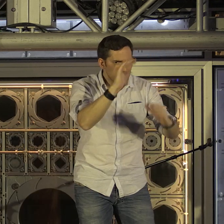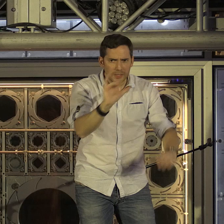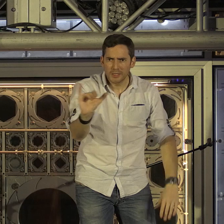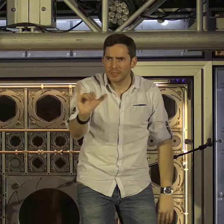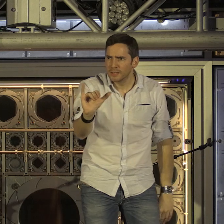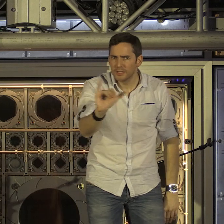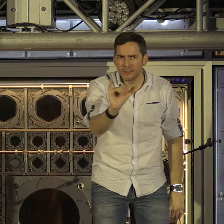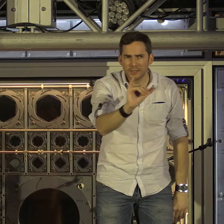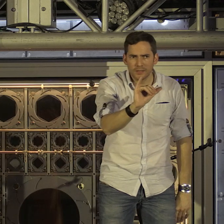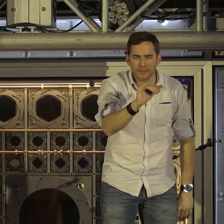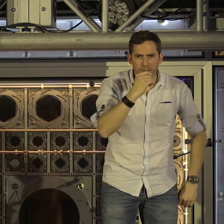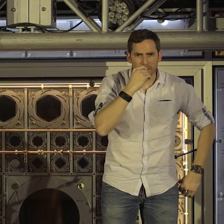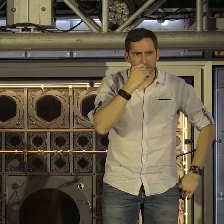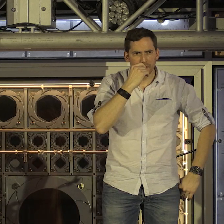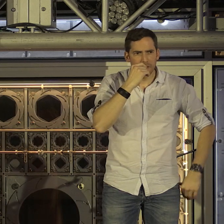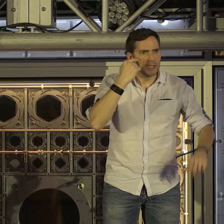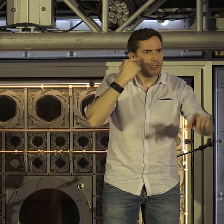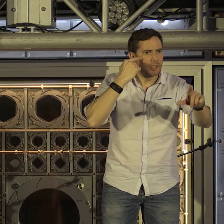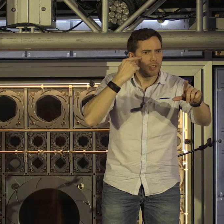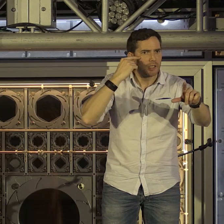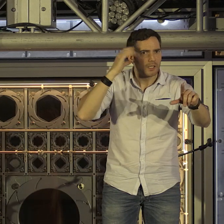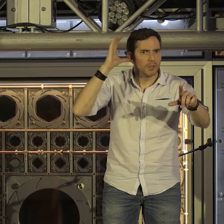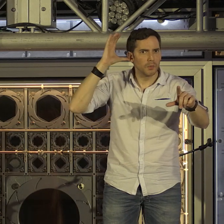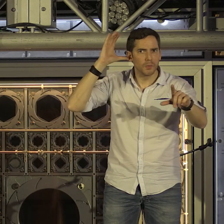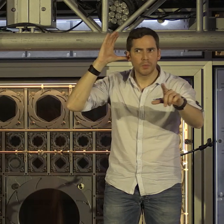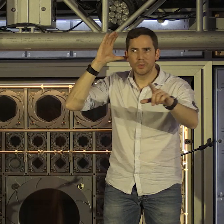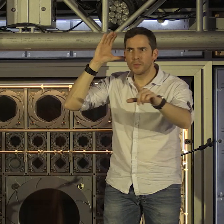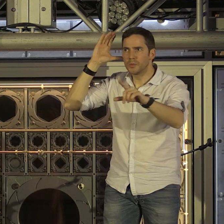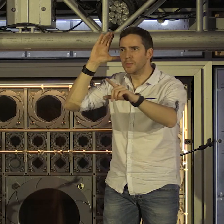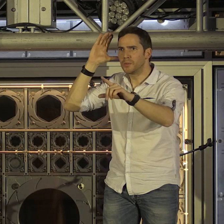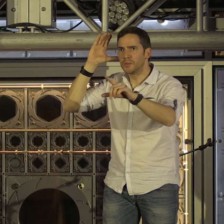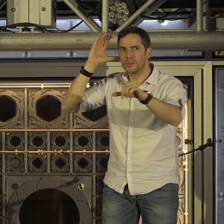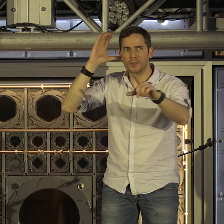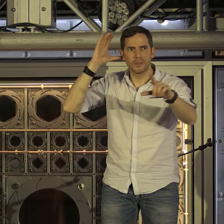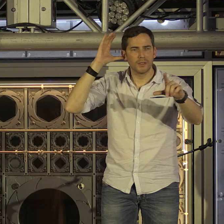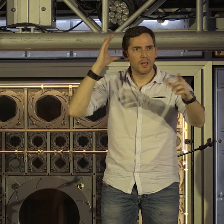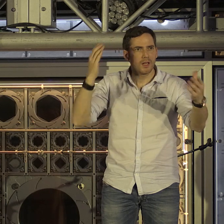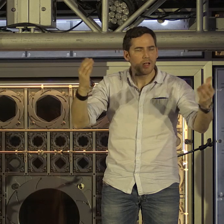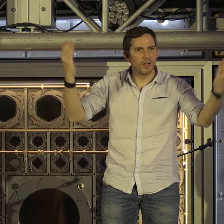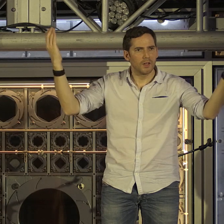Écoute la musique nocturne exagérée de la planète bleue, au firmament de ta main.